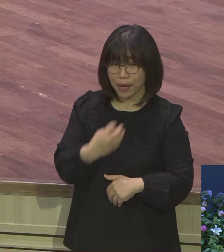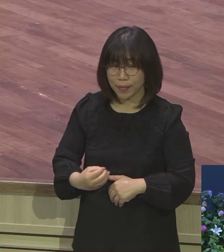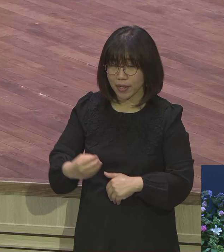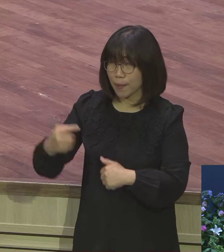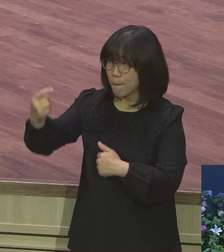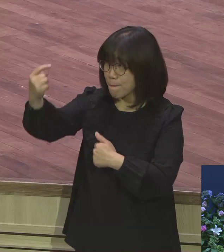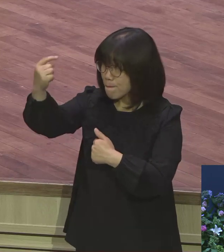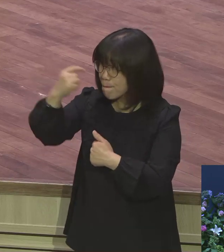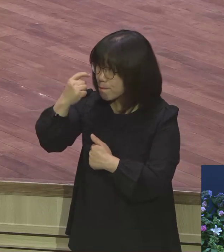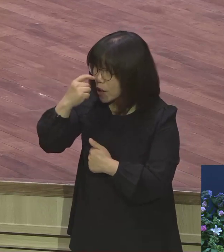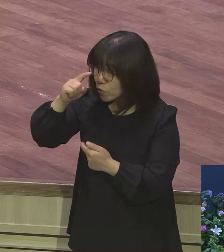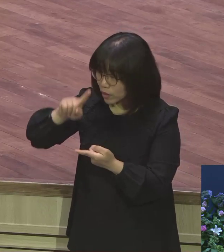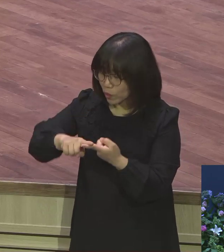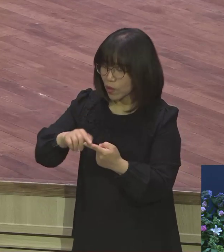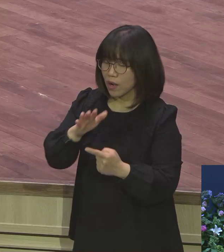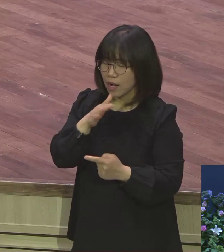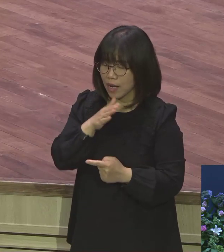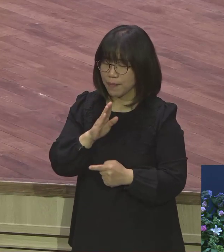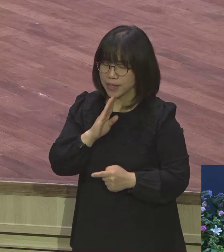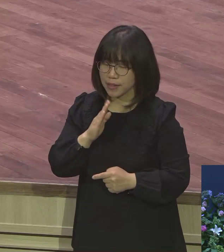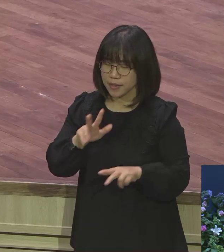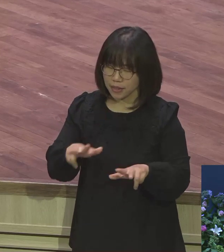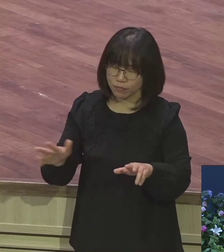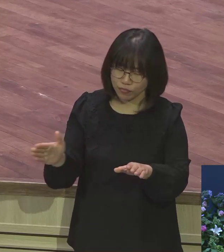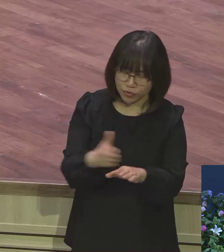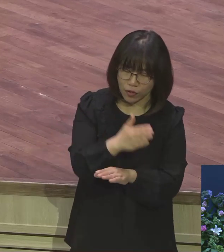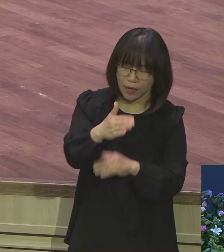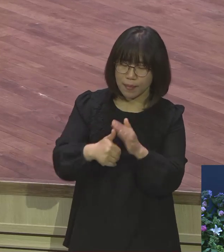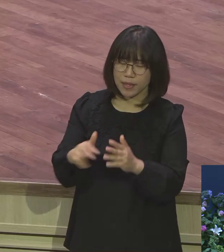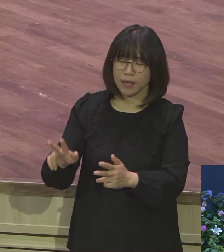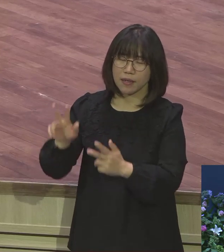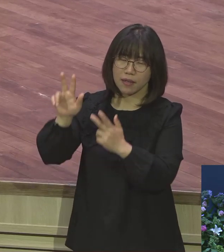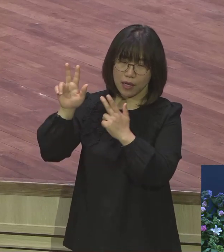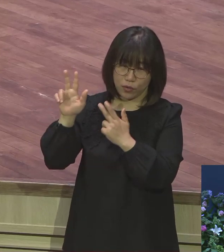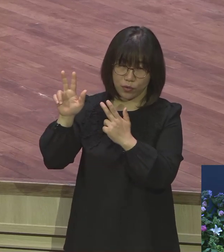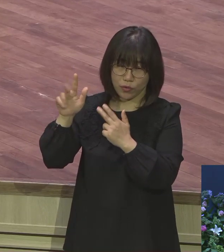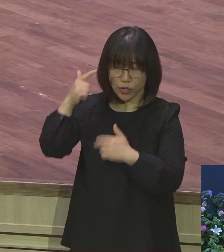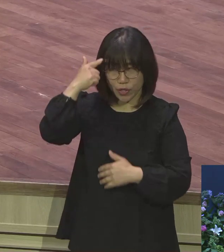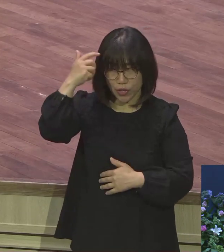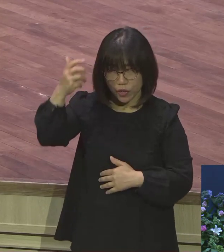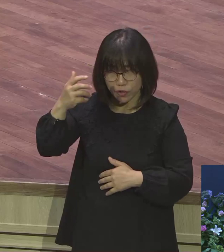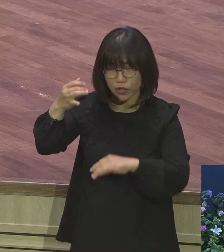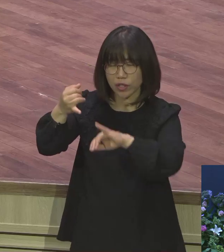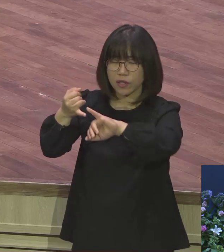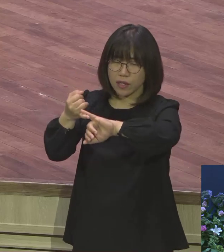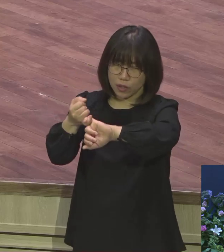때문에 내가 이제부터 내가 하겠습니다 라고 그렇게 영적 성숙의 모습이